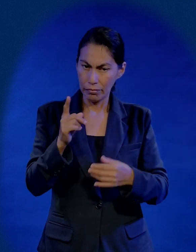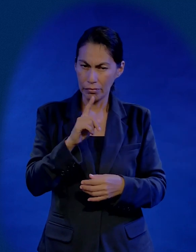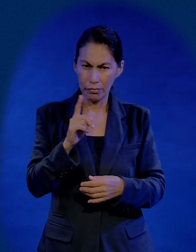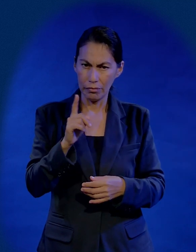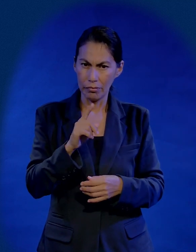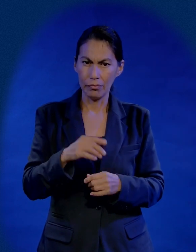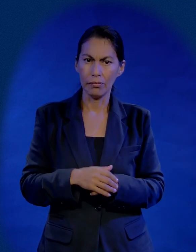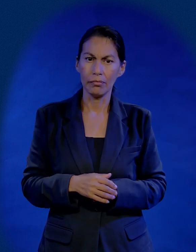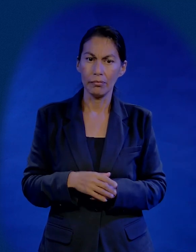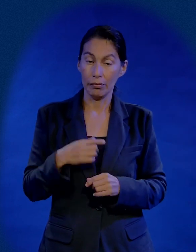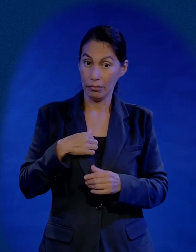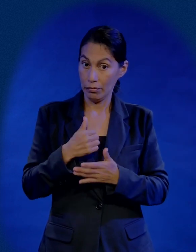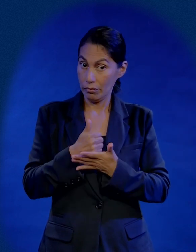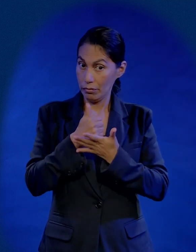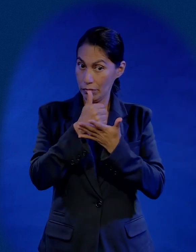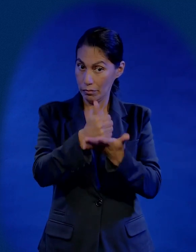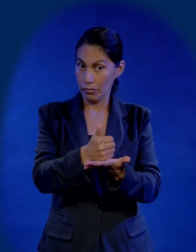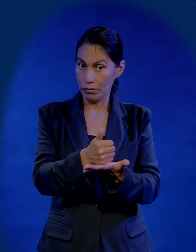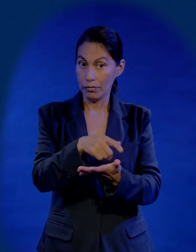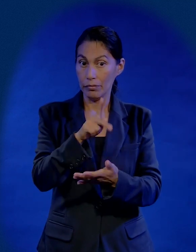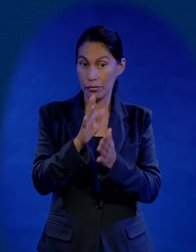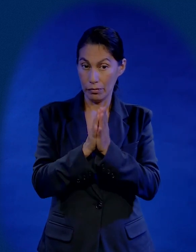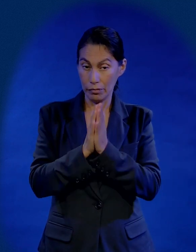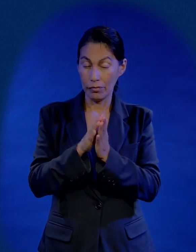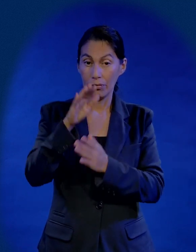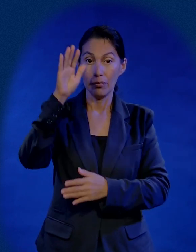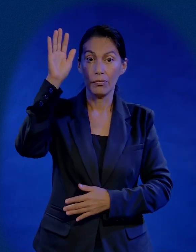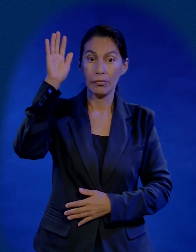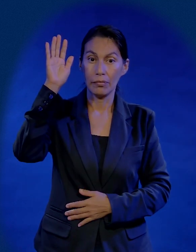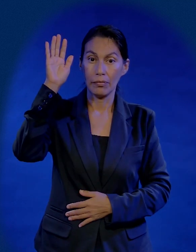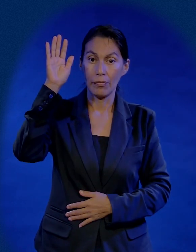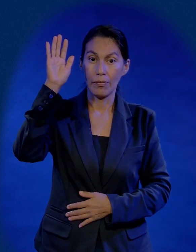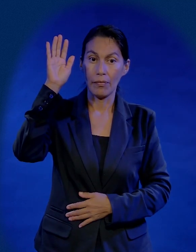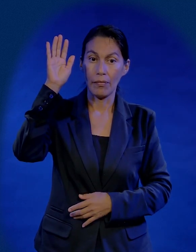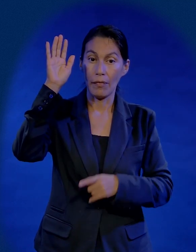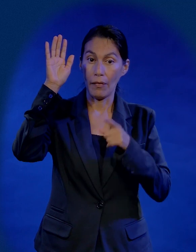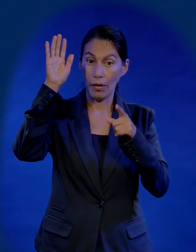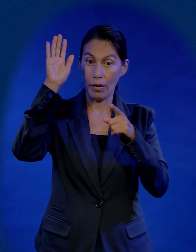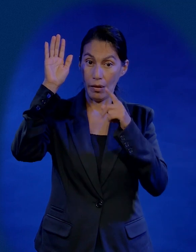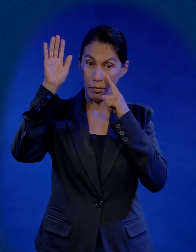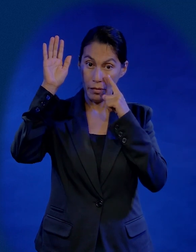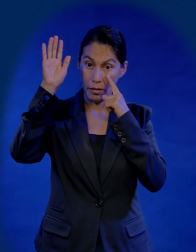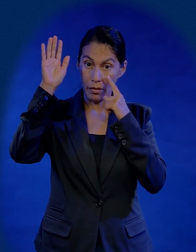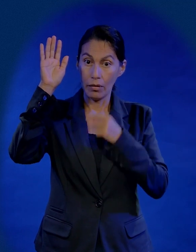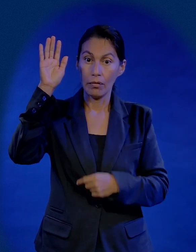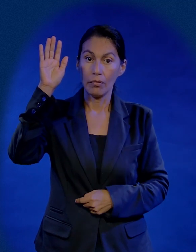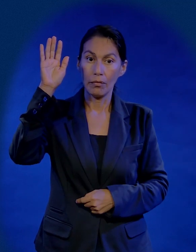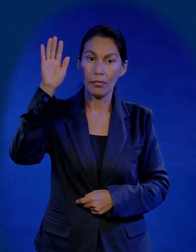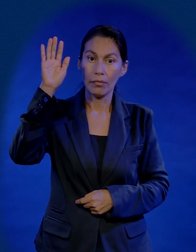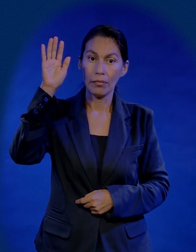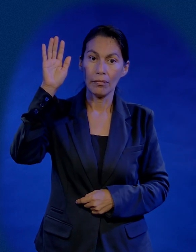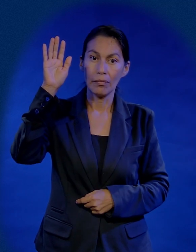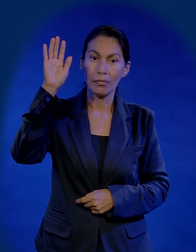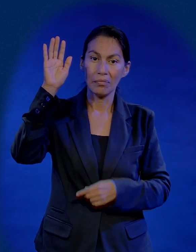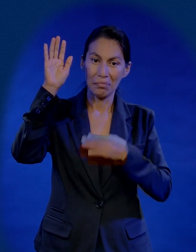hoy no te voy a hacer pasar aquí te voy a ayudar en eso pero tienes que levantar tu mano gloria a Dios ahí hay una mano